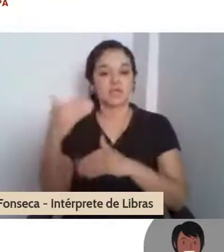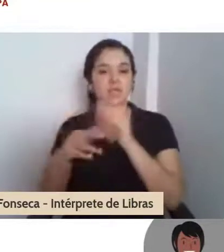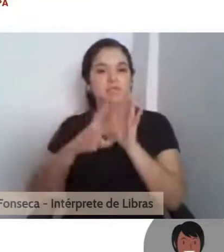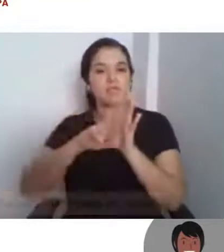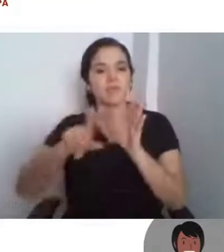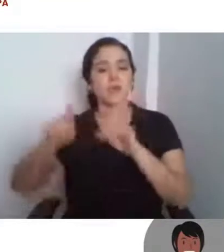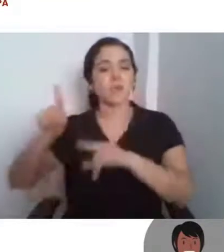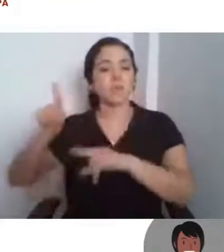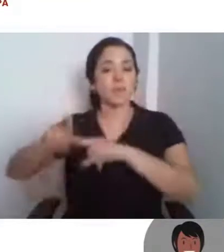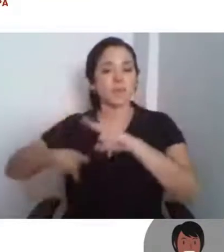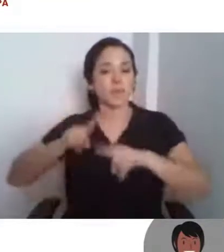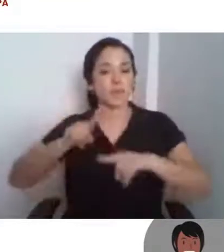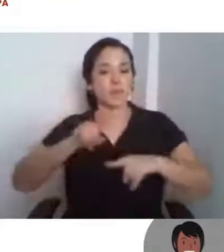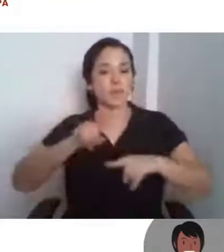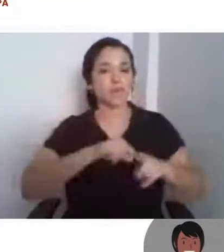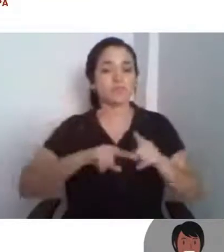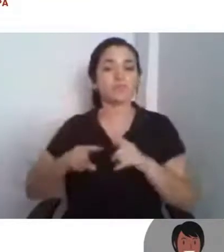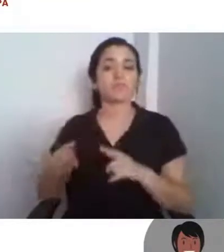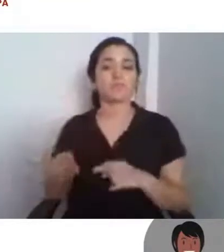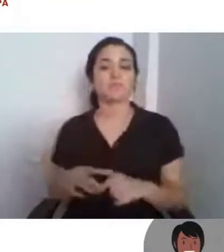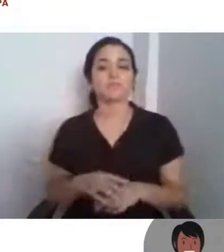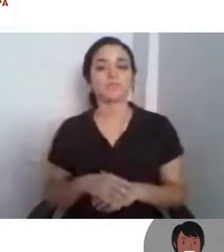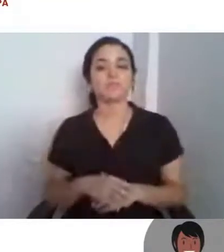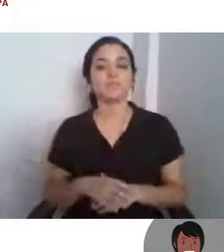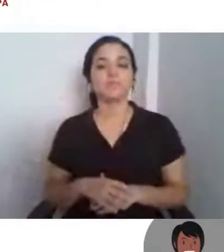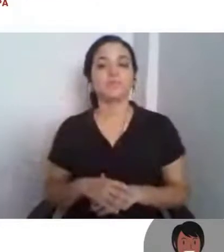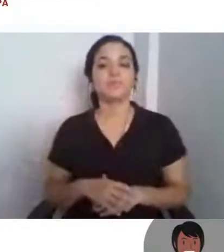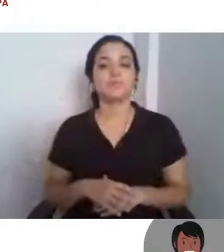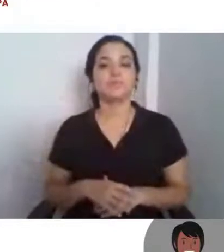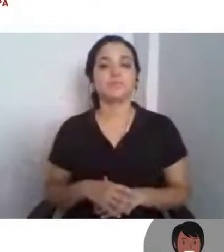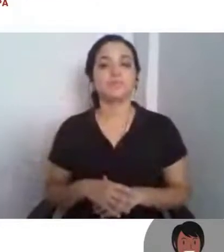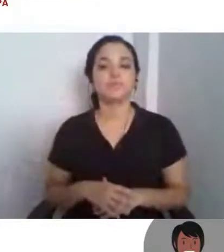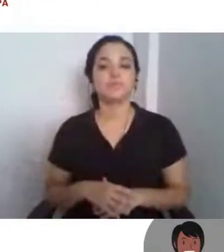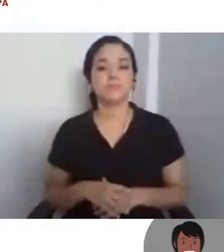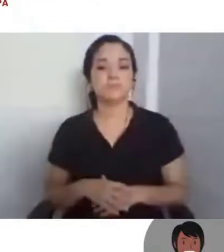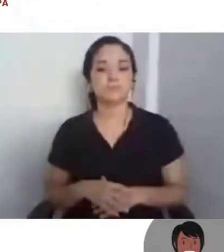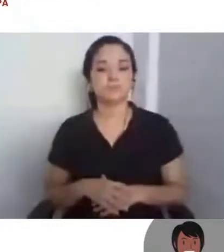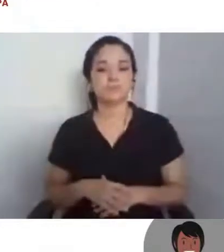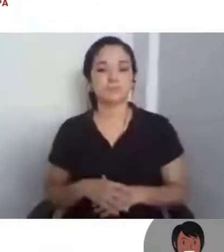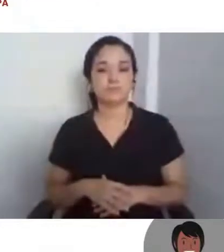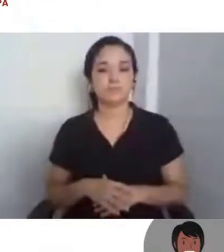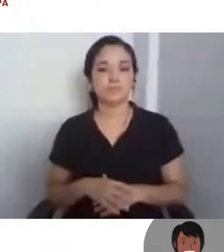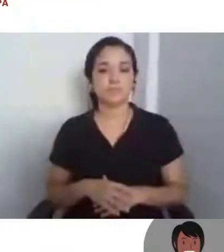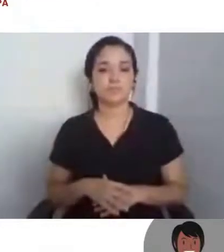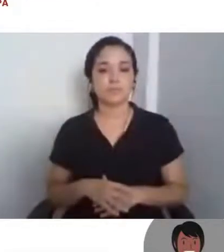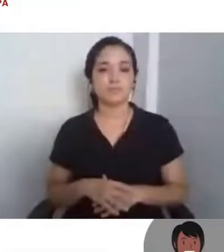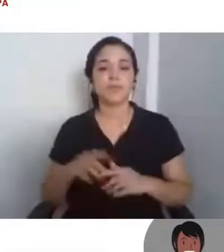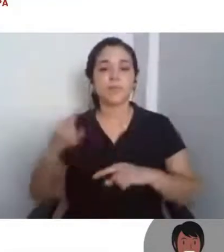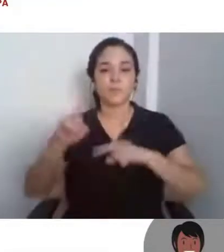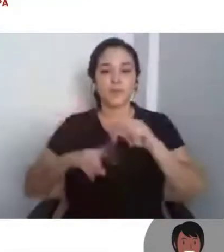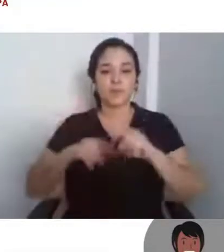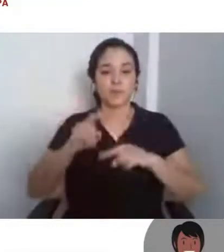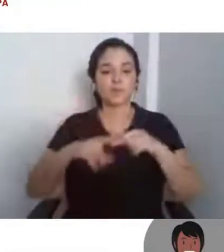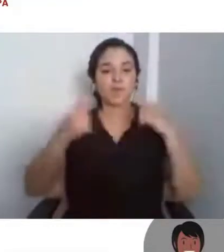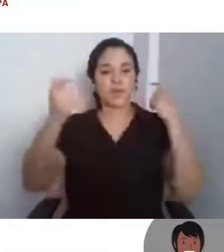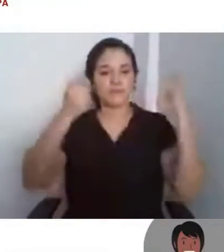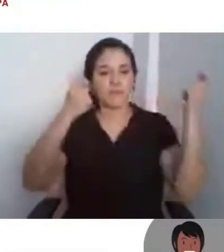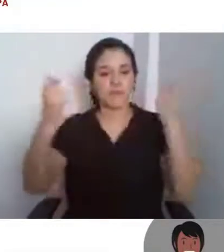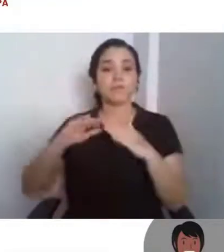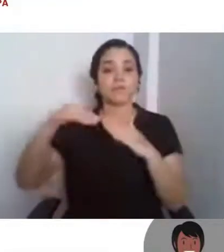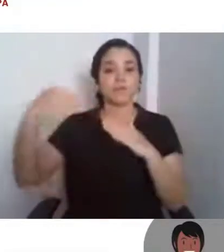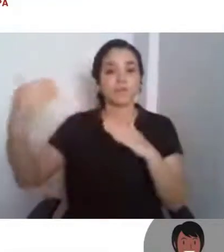de avaliação, de avaliação cruzada, avaliação interna, avaliação externa, para verificar os efeitos de